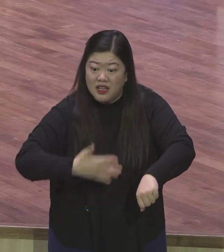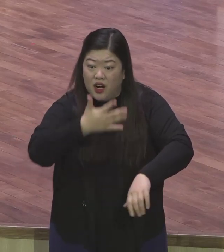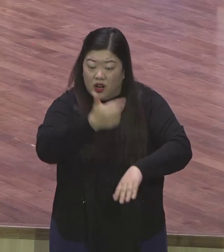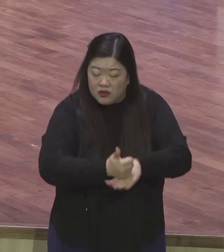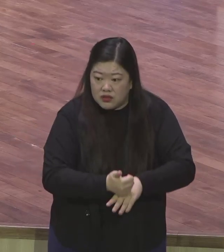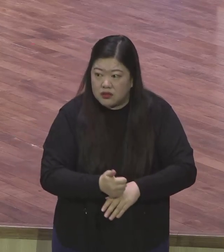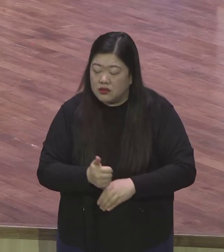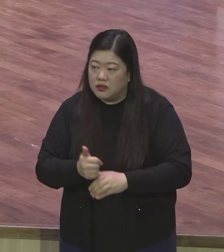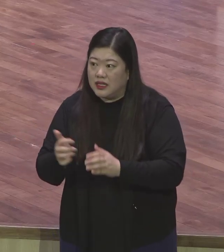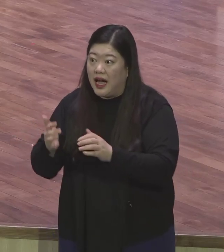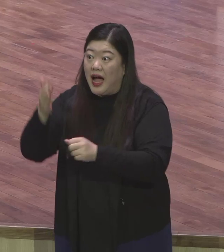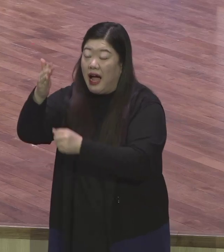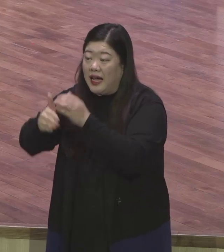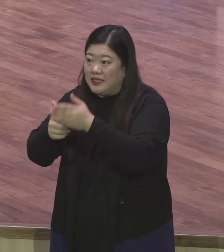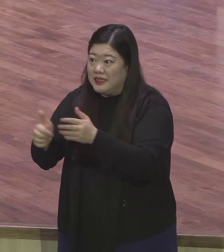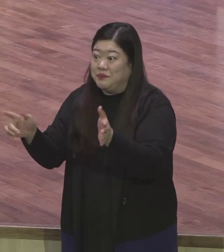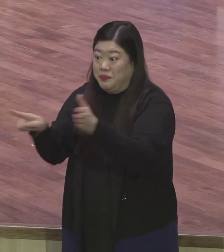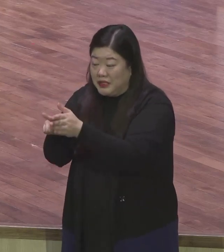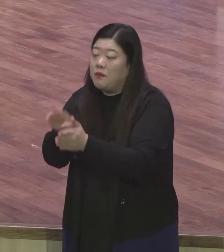그것을 깨는데 그것을 시간은 좀 필요해요